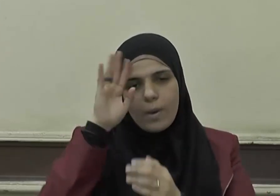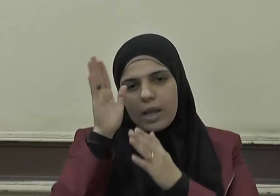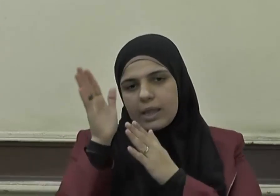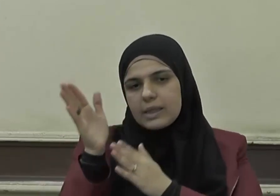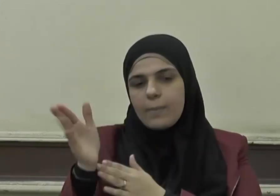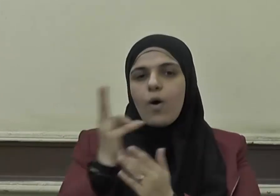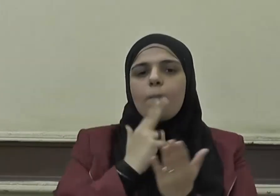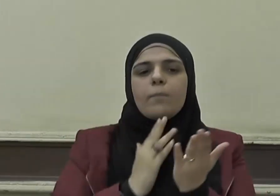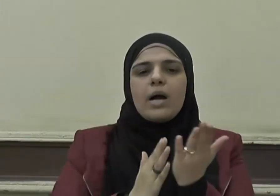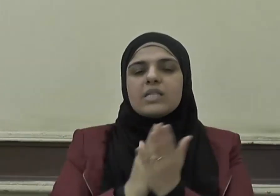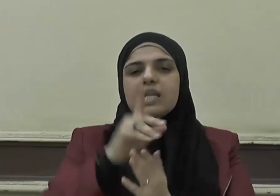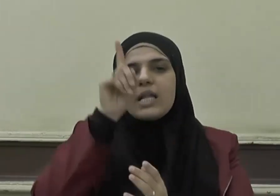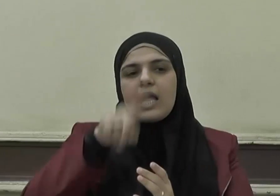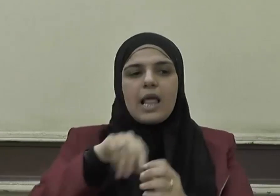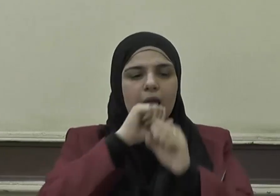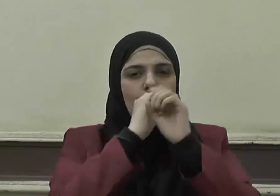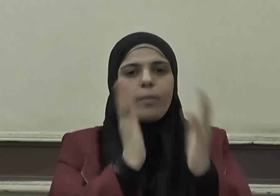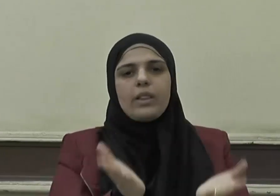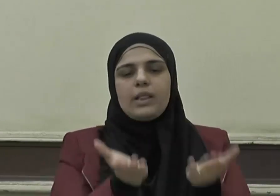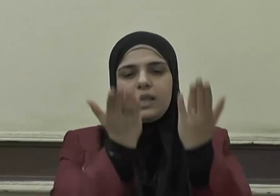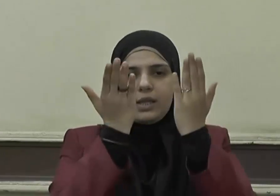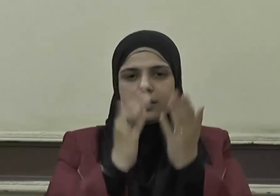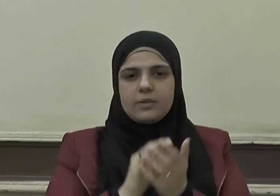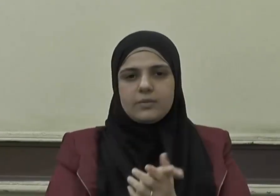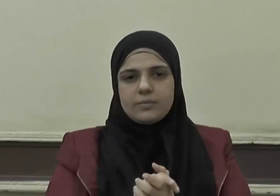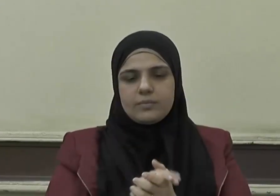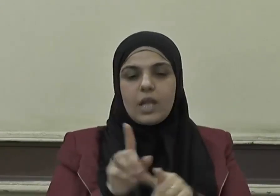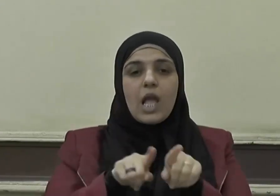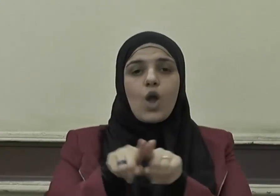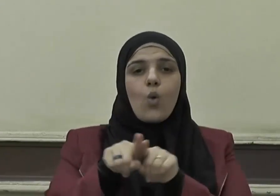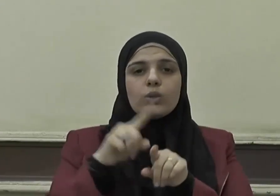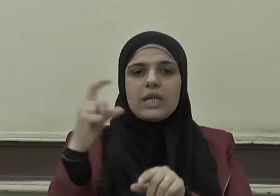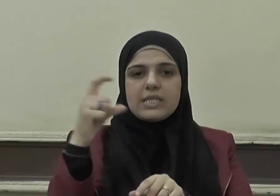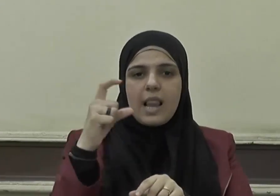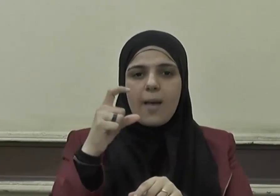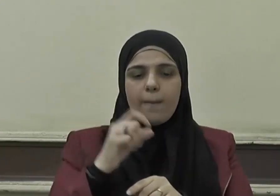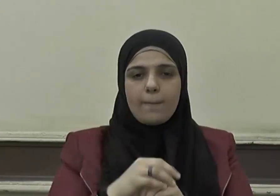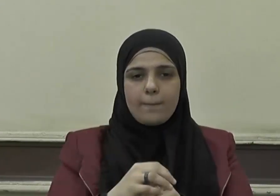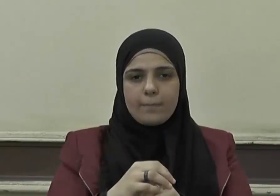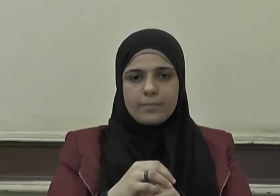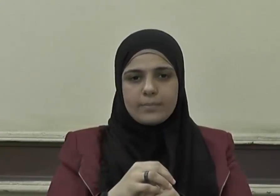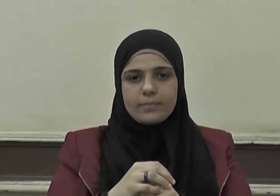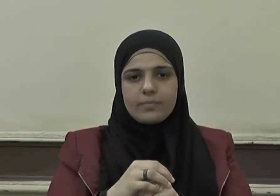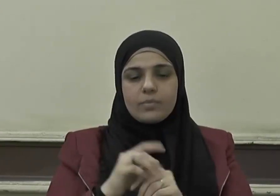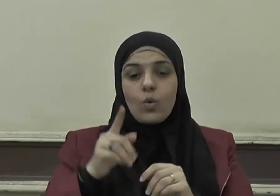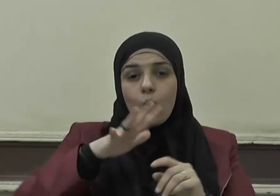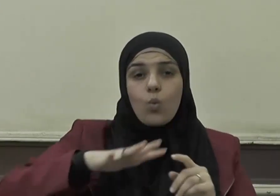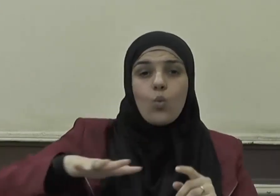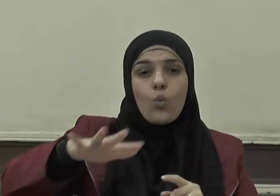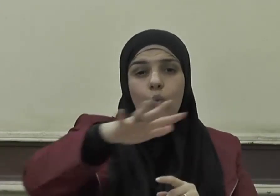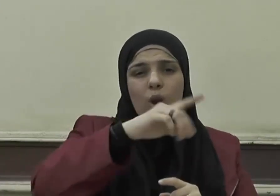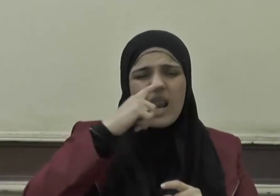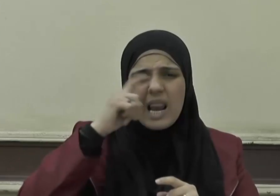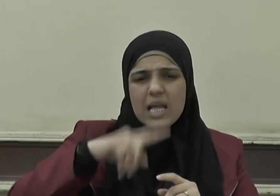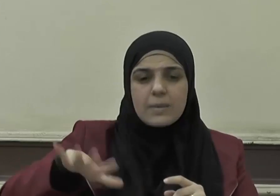تبعهم بإحسانٍ إلى يوم الدين إخوة الإسلام ونحن إذ نؤكد على